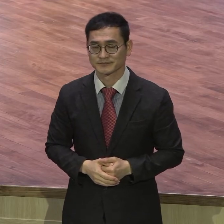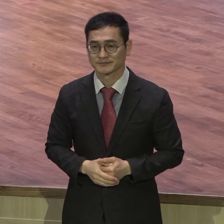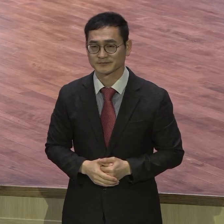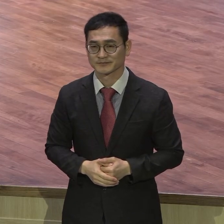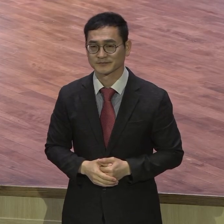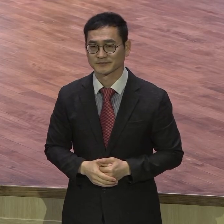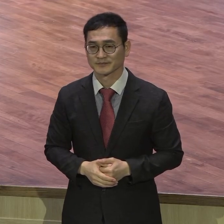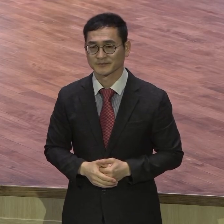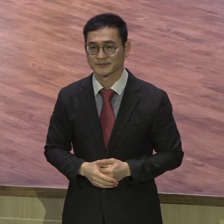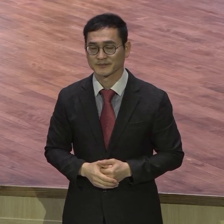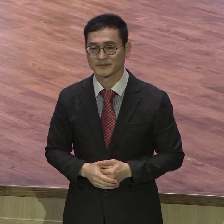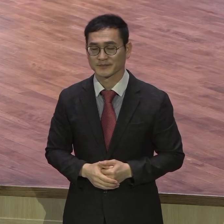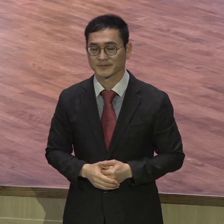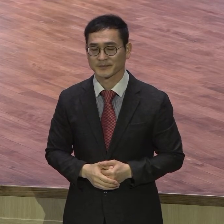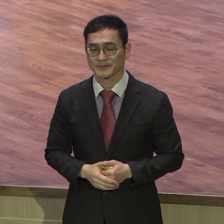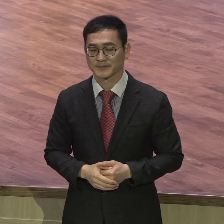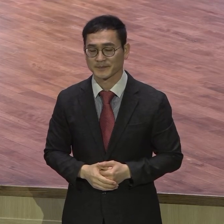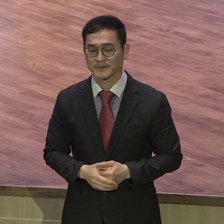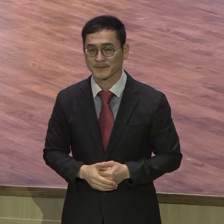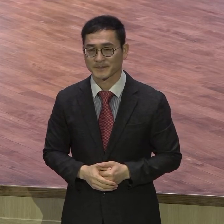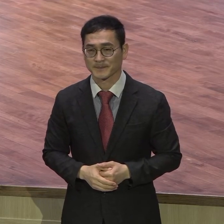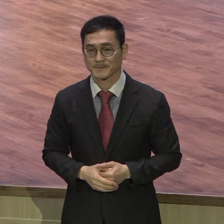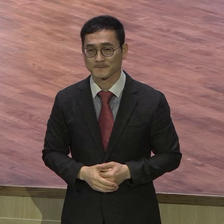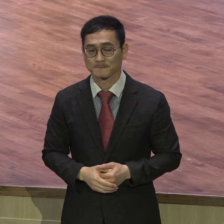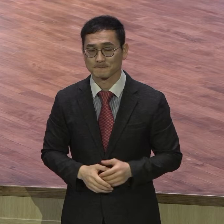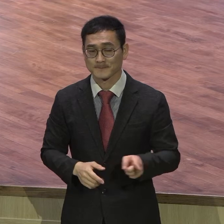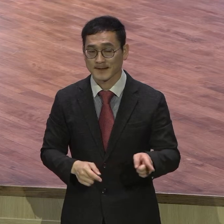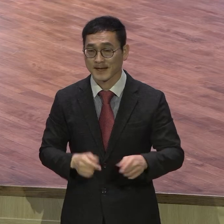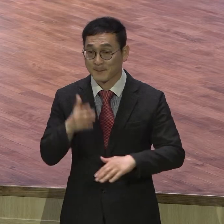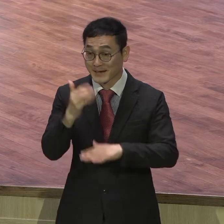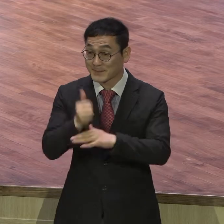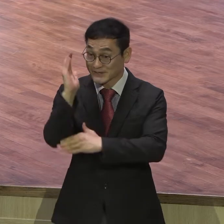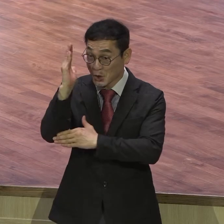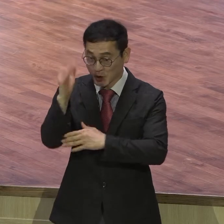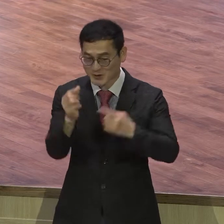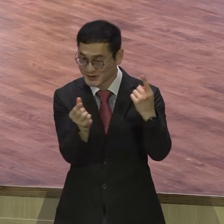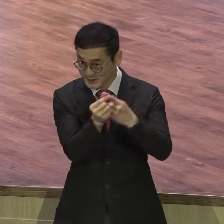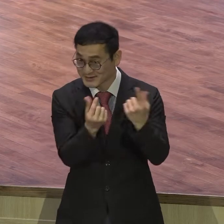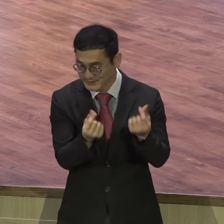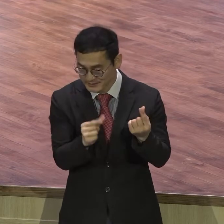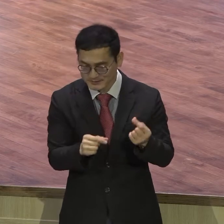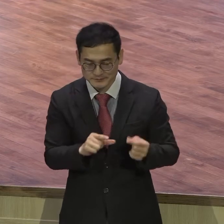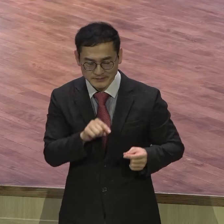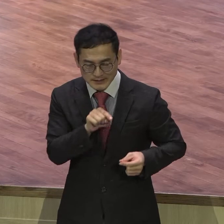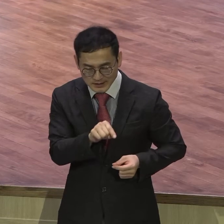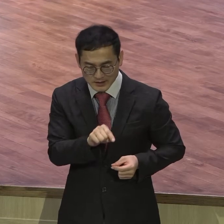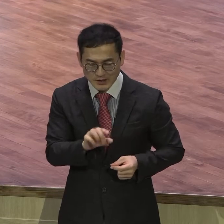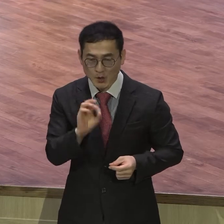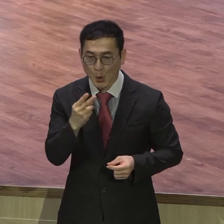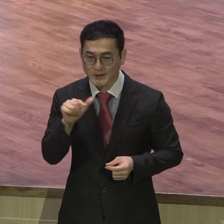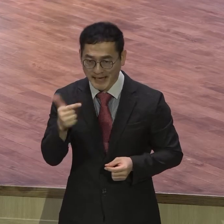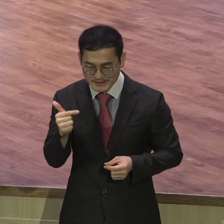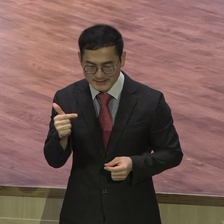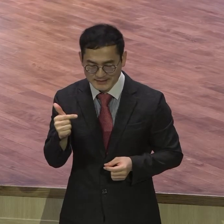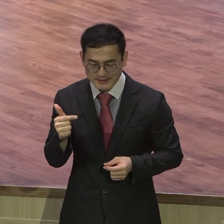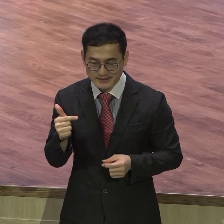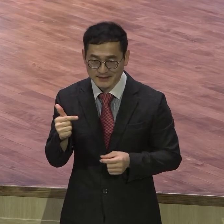고별설교의 서론이라고 볼 수 있어요. 1, 2절 다시 봅니다. 이는 모세가 요단 저쪽 숲 맞은편의